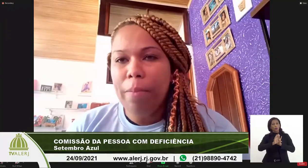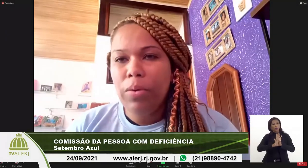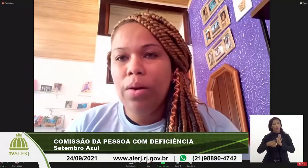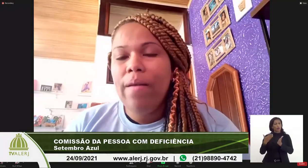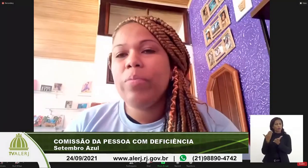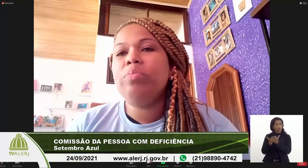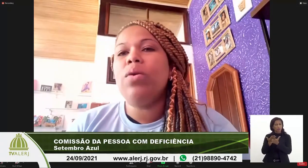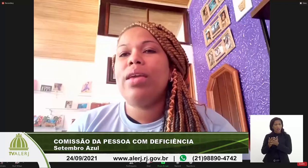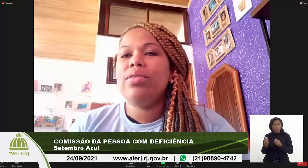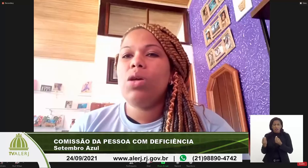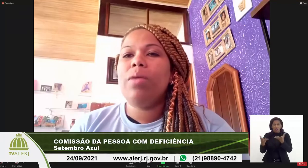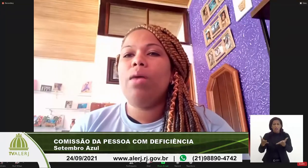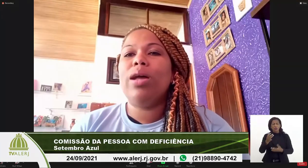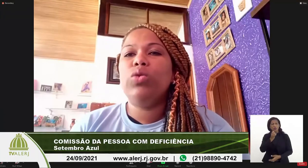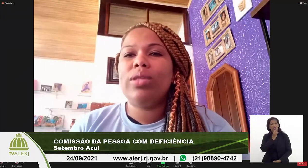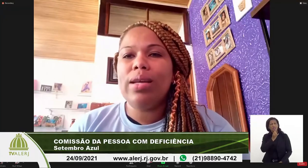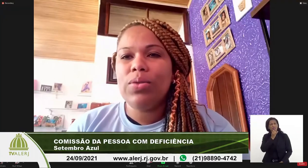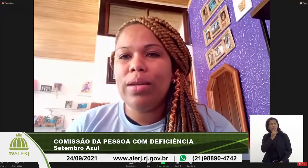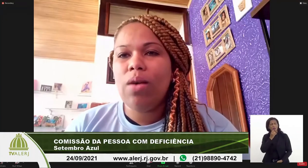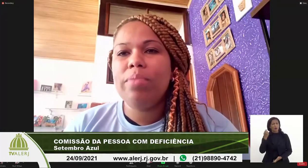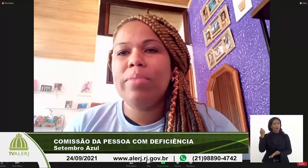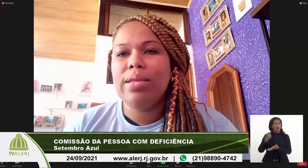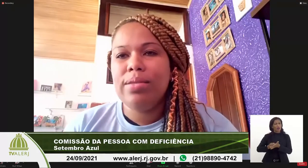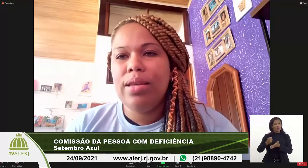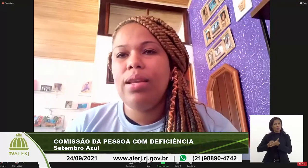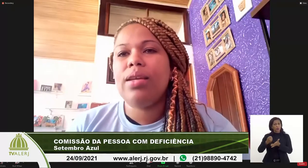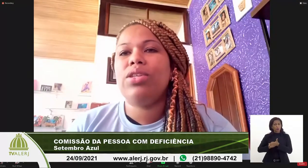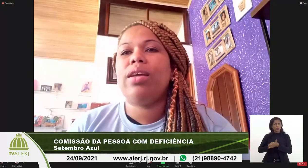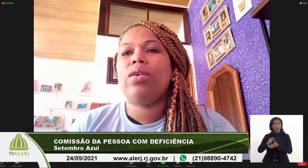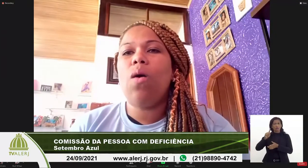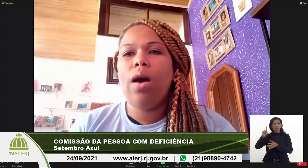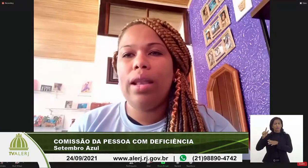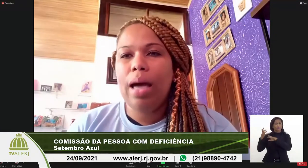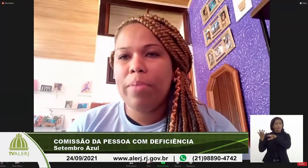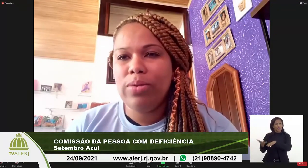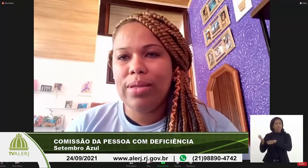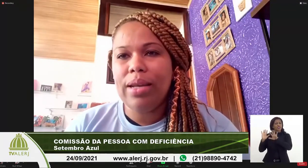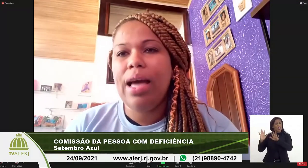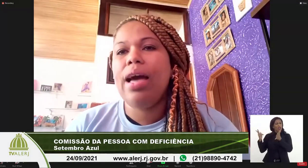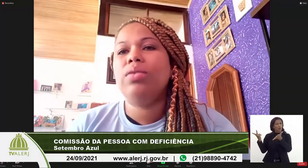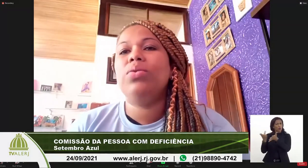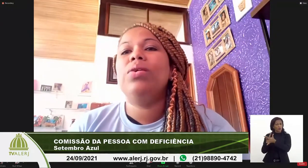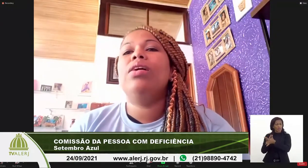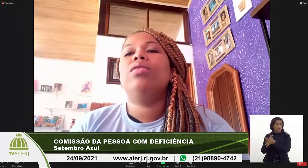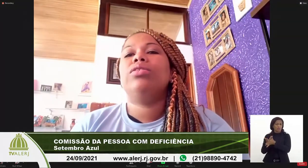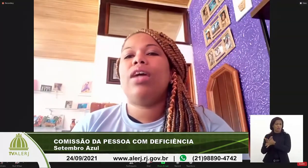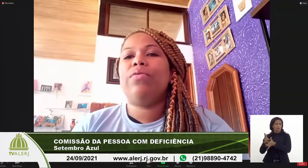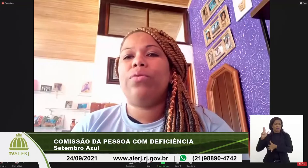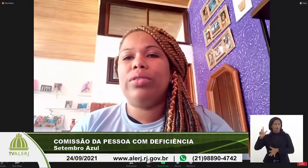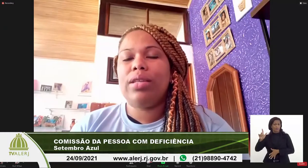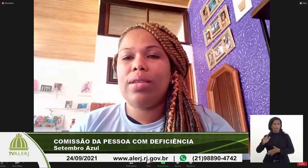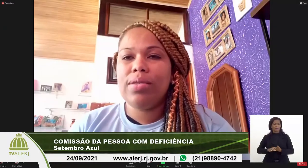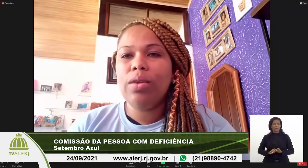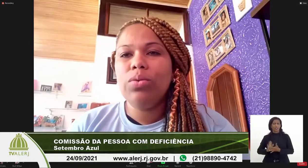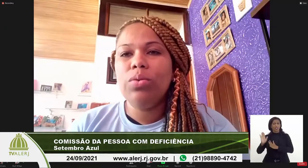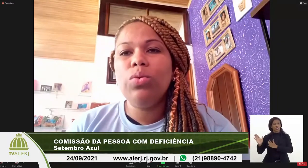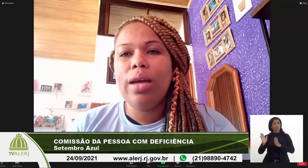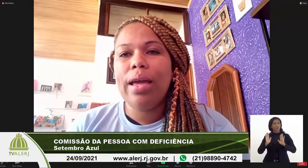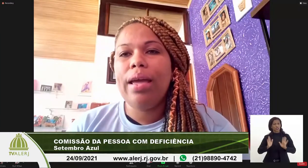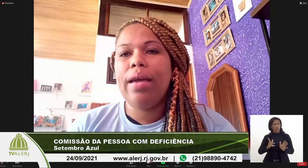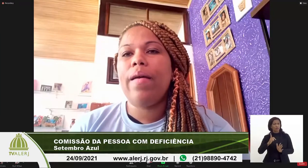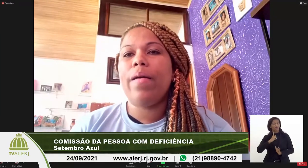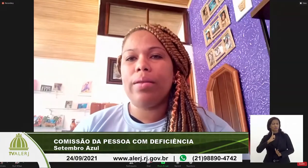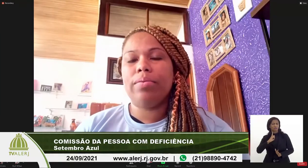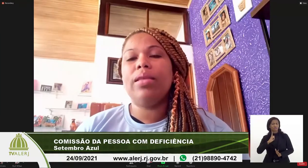exemplo, porque isso é uma luta nacional em Brasília, que já corre lá pelo Senado, já está sendo